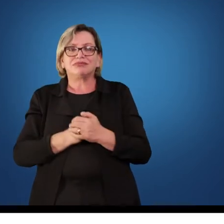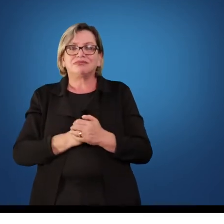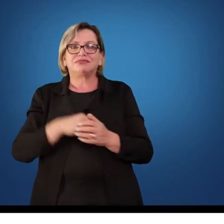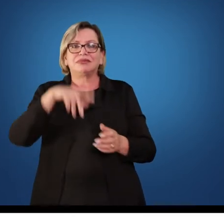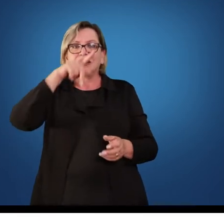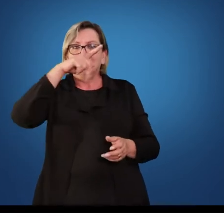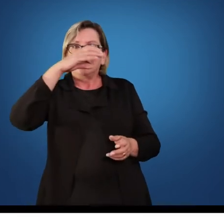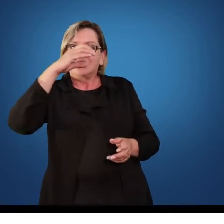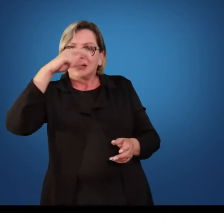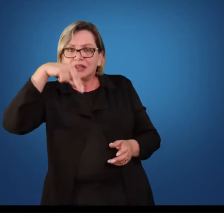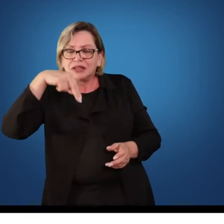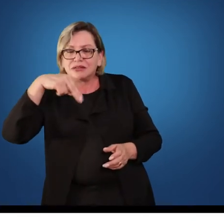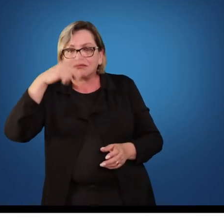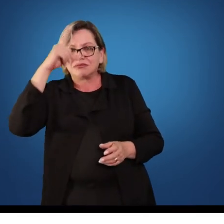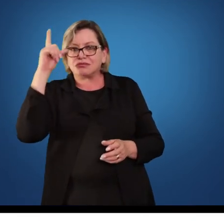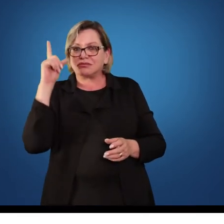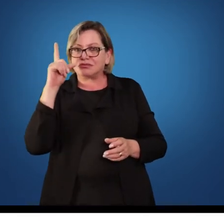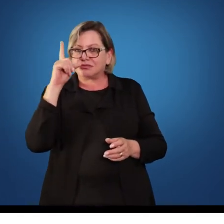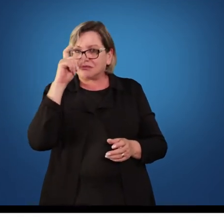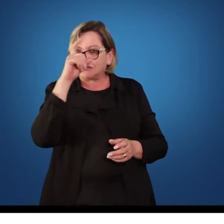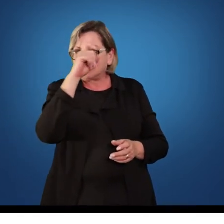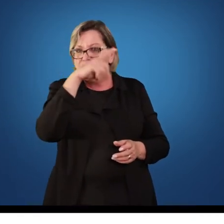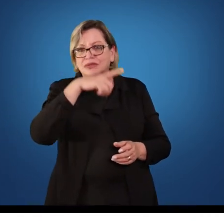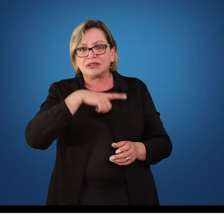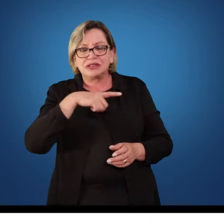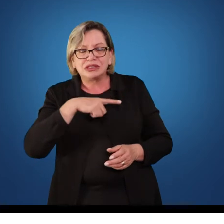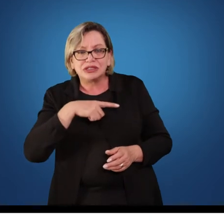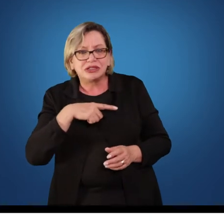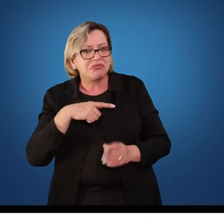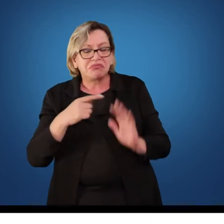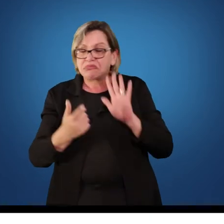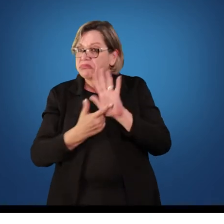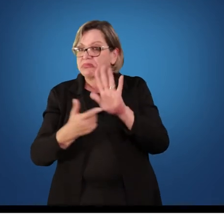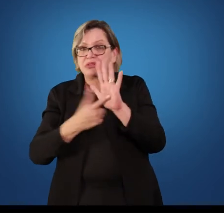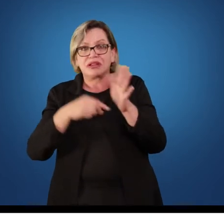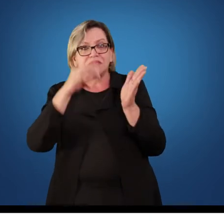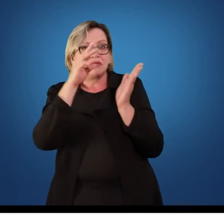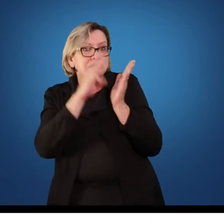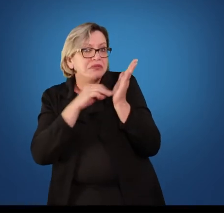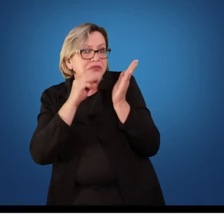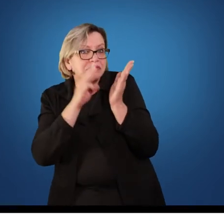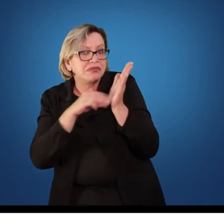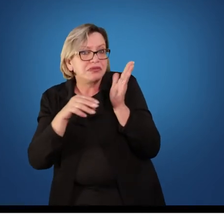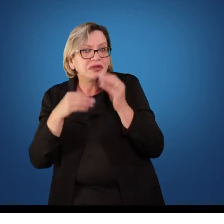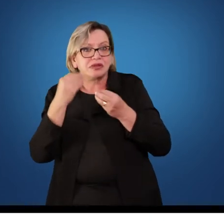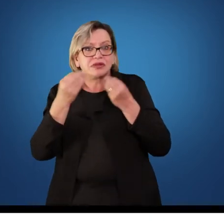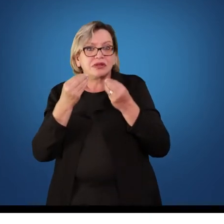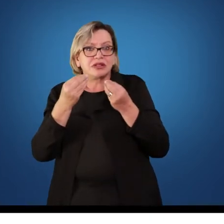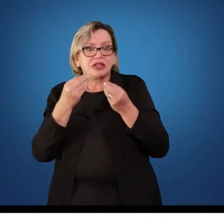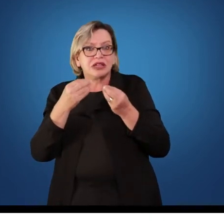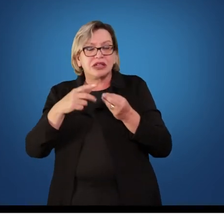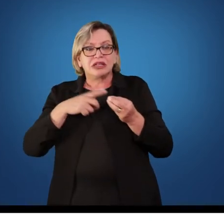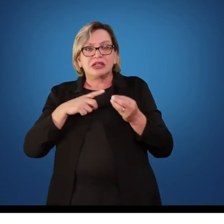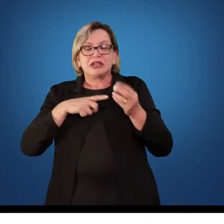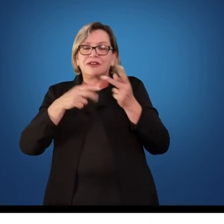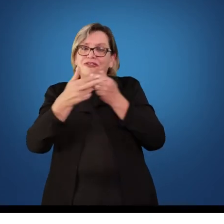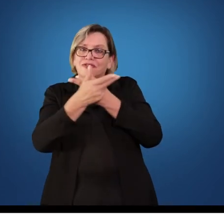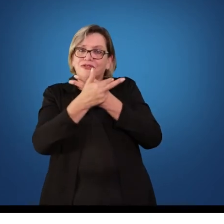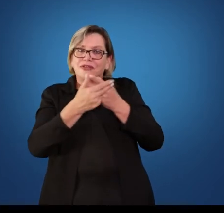dia a dia, porque ele não tinha uma abordagem metodológica concreta, existiam várias abordagens no mesmo documento, não